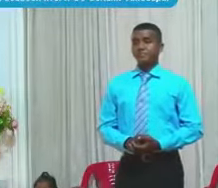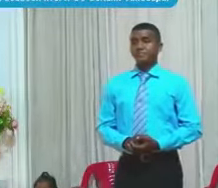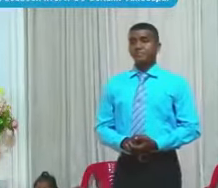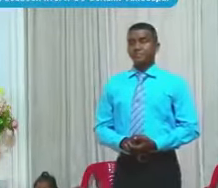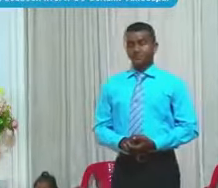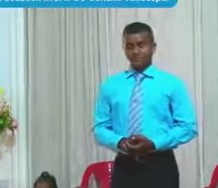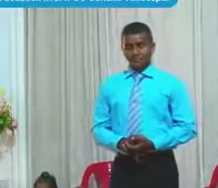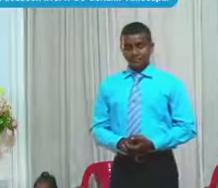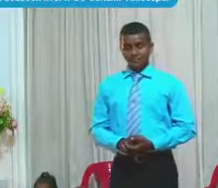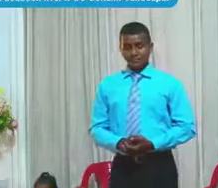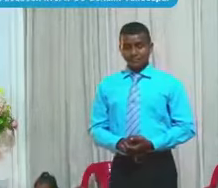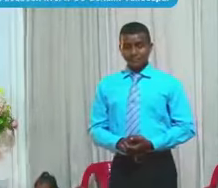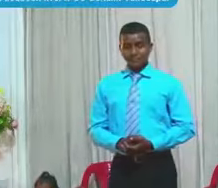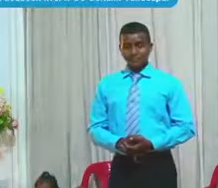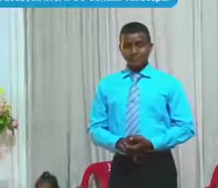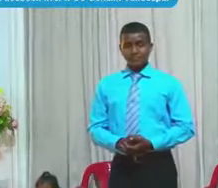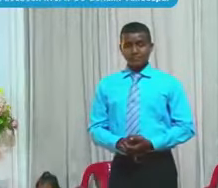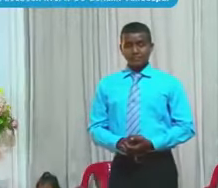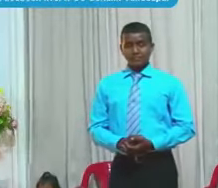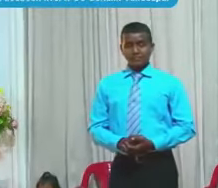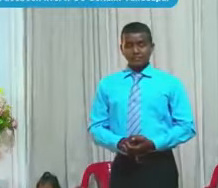Todo ser humano